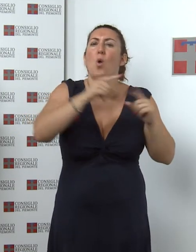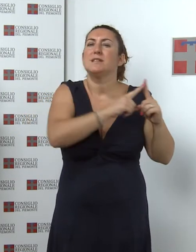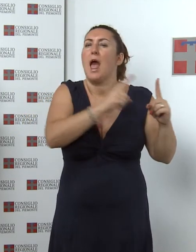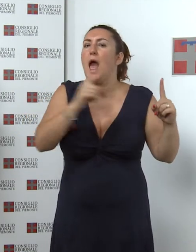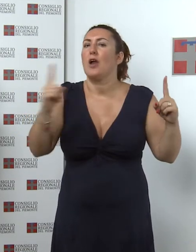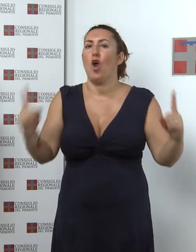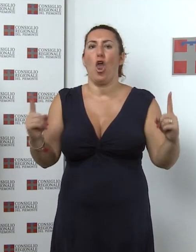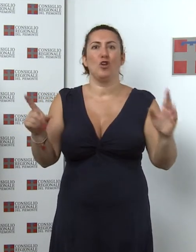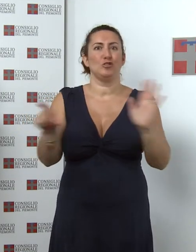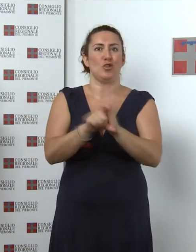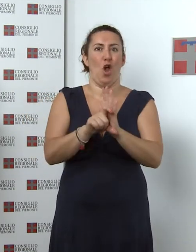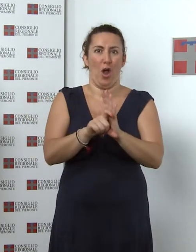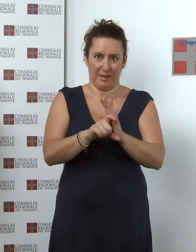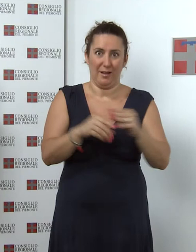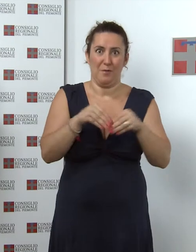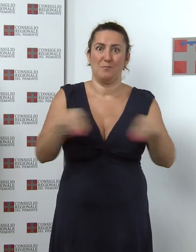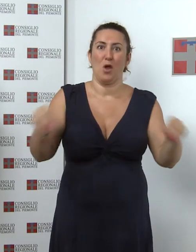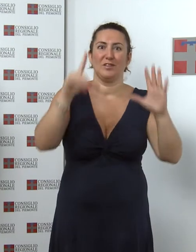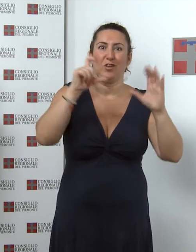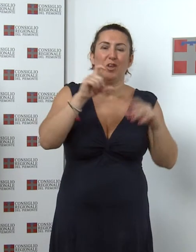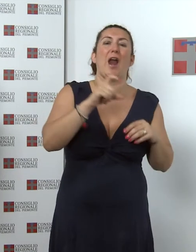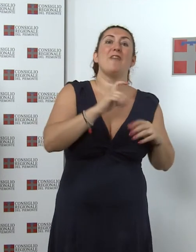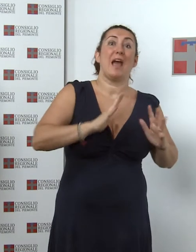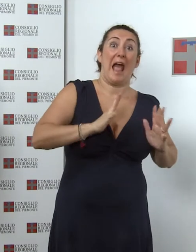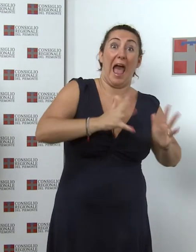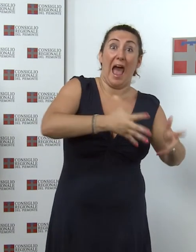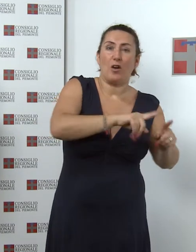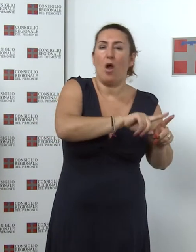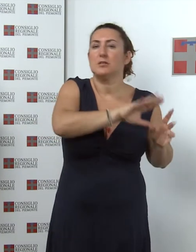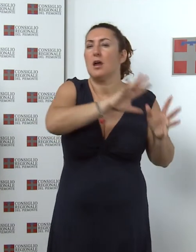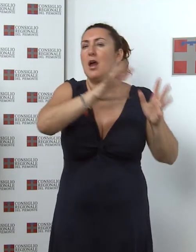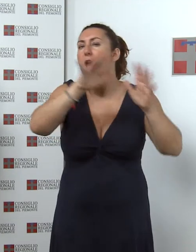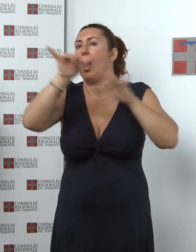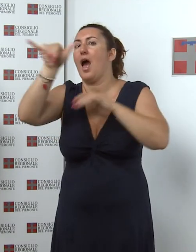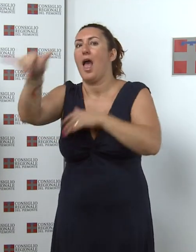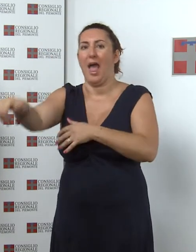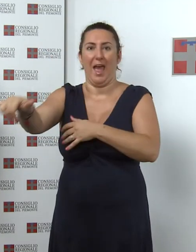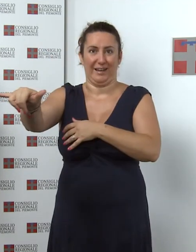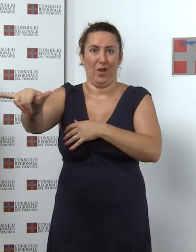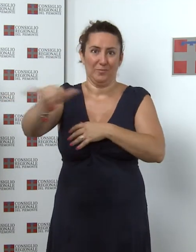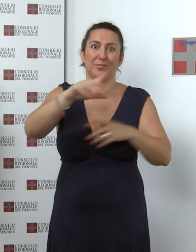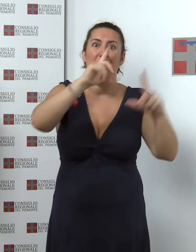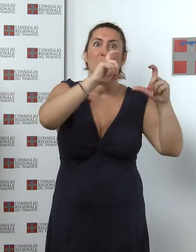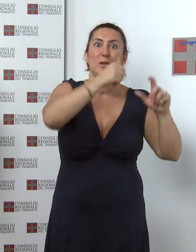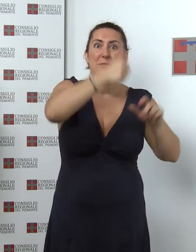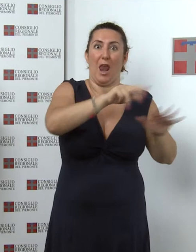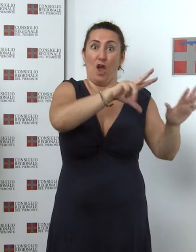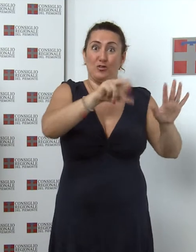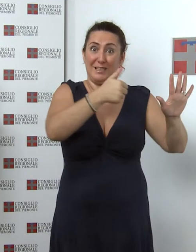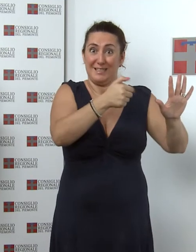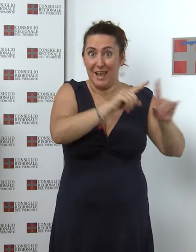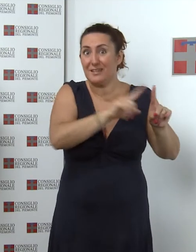della mostra fotografica dalla carrozza all'aereo I piemontesi e i mezzi di locomozione nella fotografia dal 1860 al